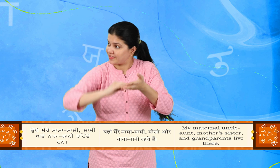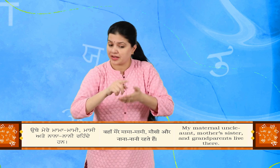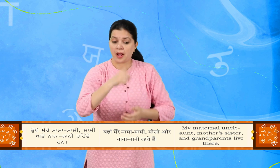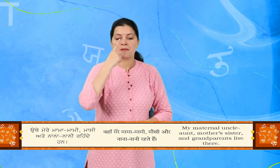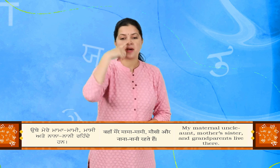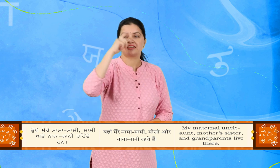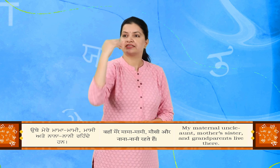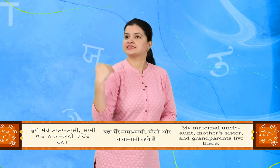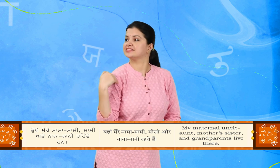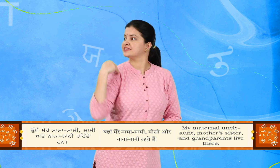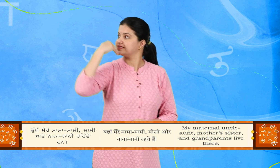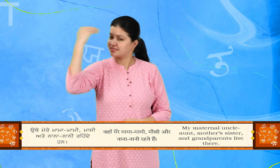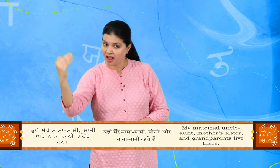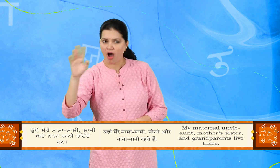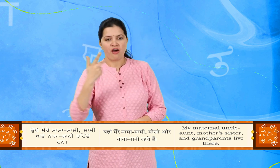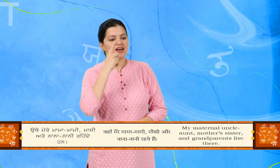मासी अते नाना नानी रेंदे हन.